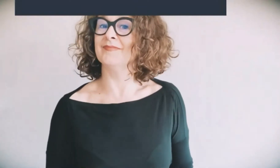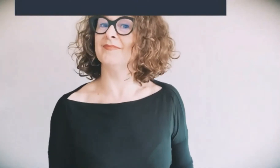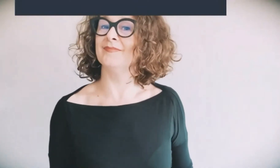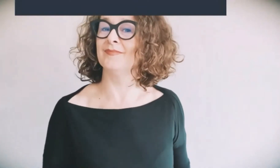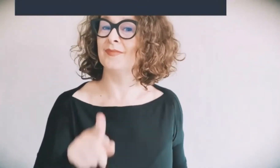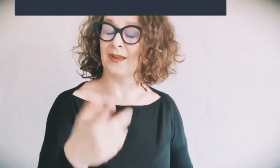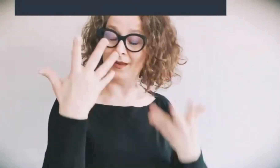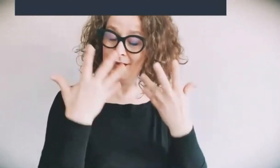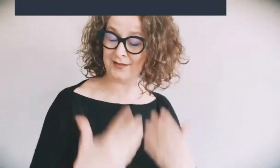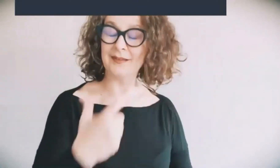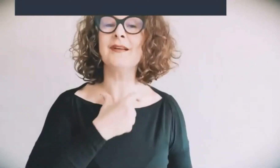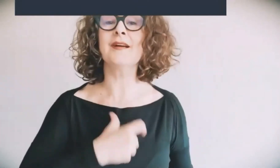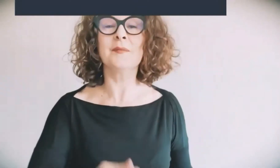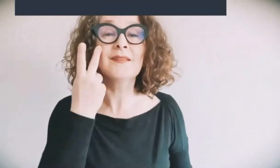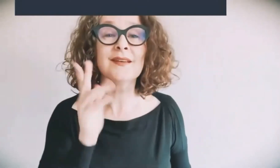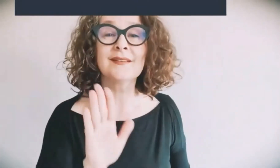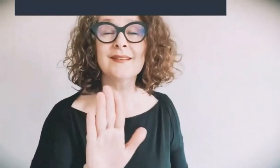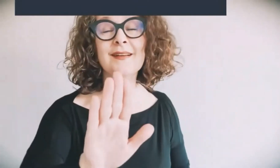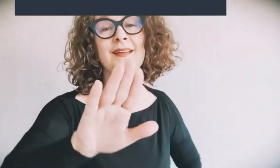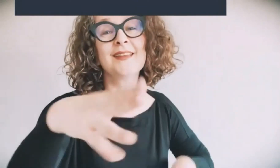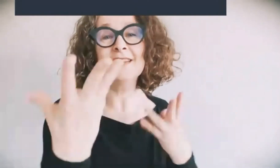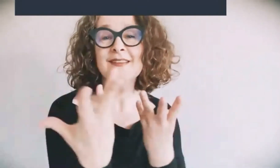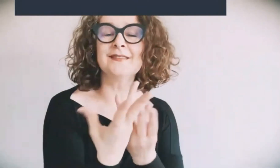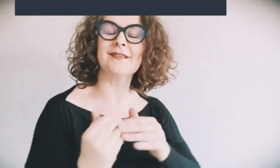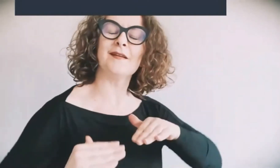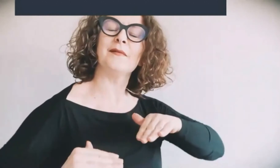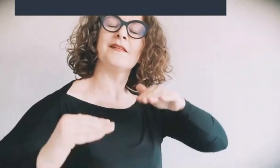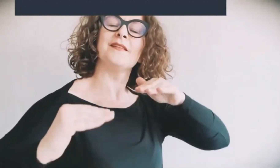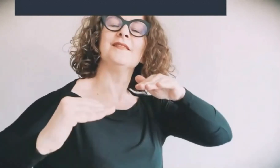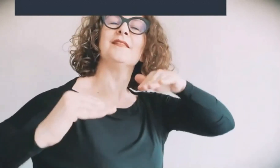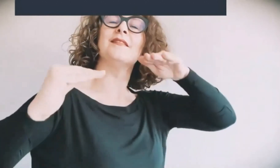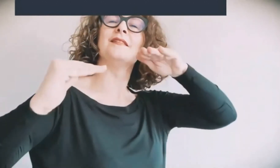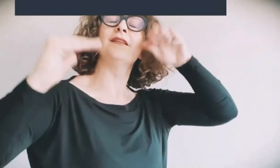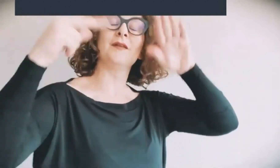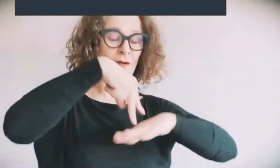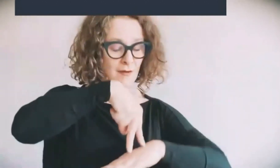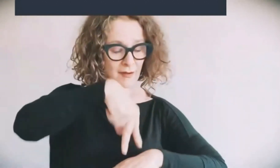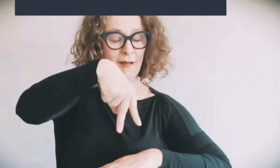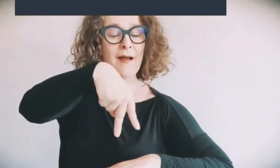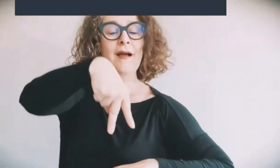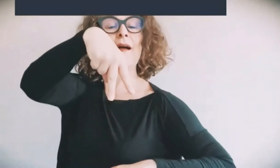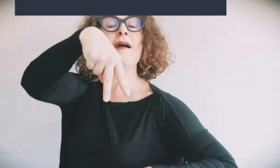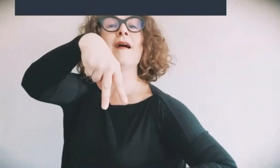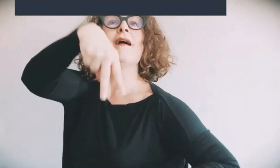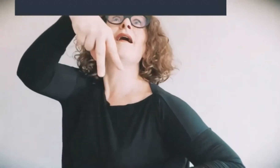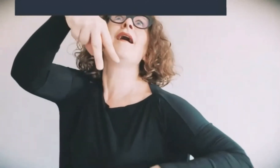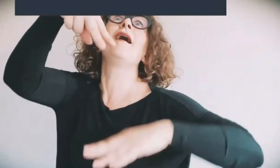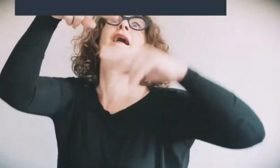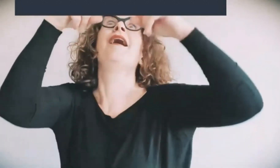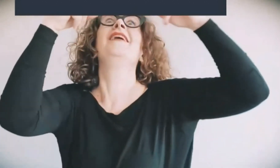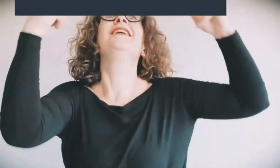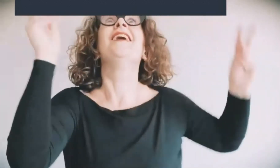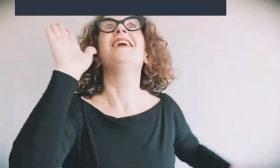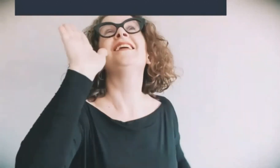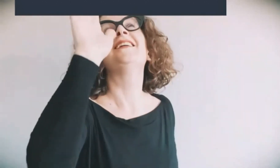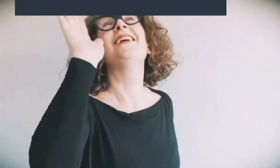molto bravo fortissima insieme cresceremo qualche metro in più